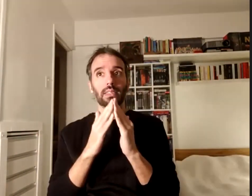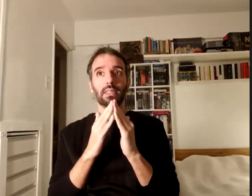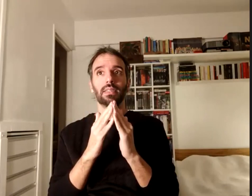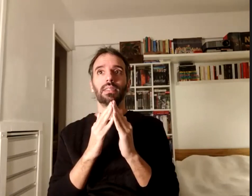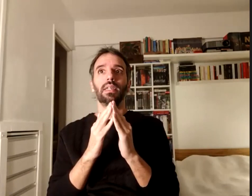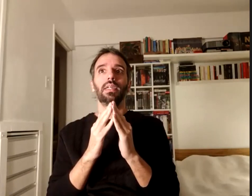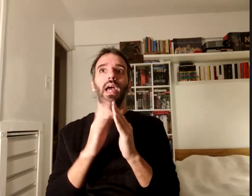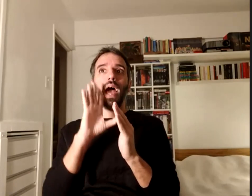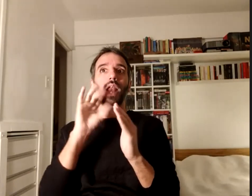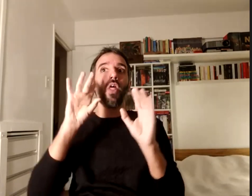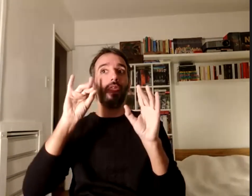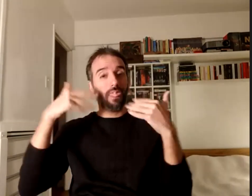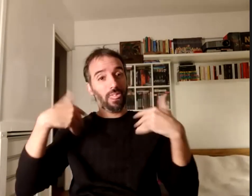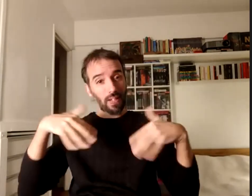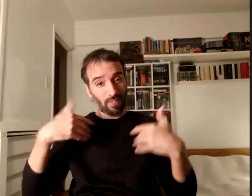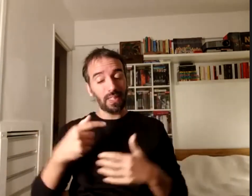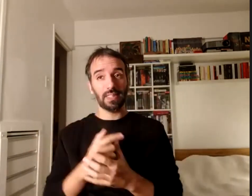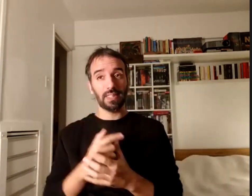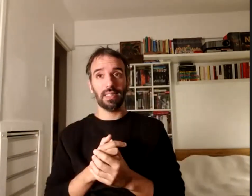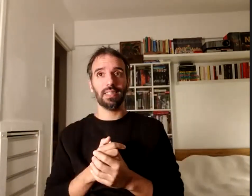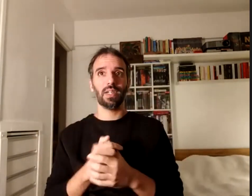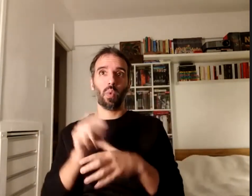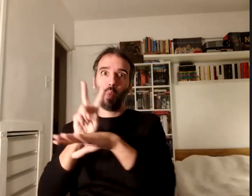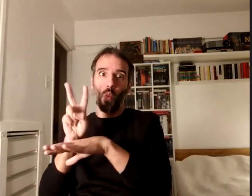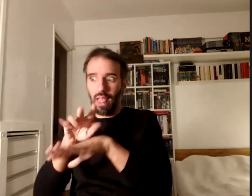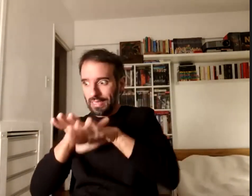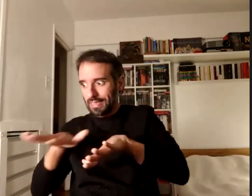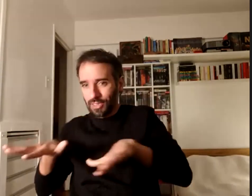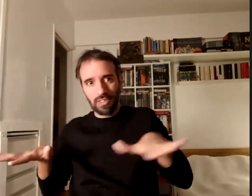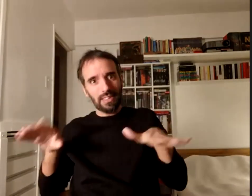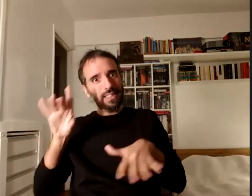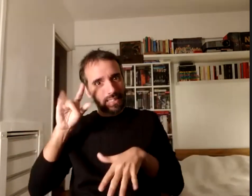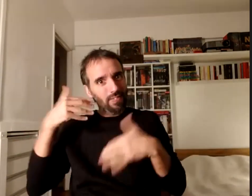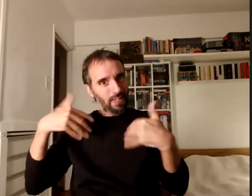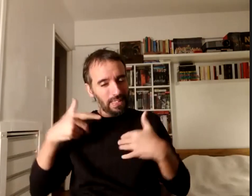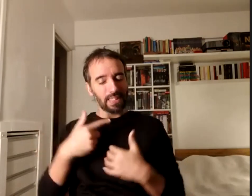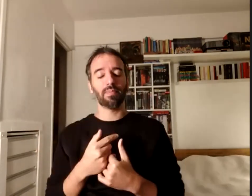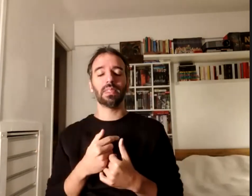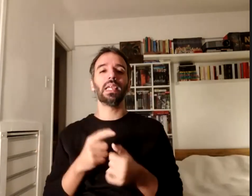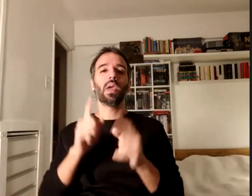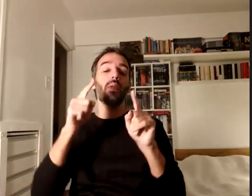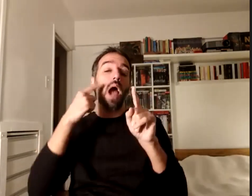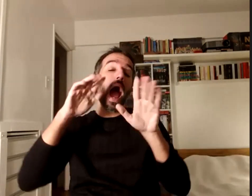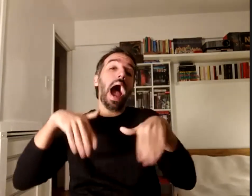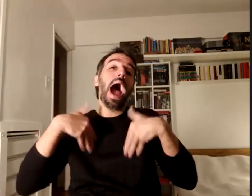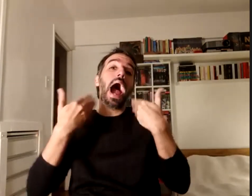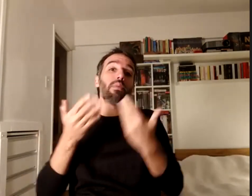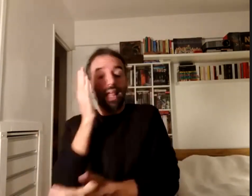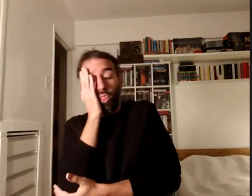el tema del cuidado así que vamos a aprovechar que está durmiendo ese bebé